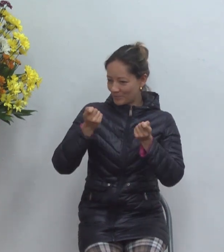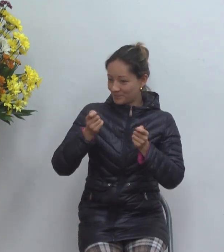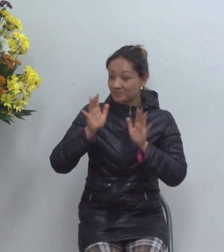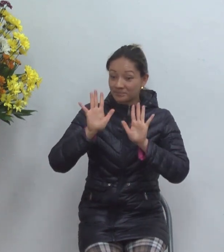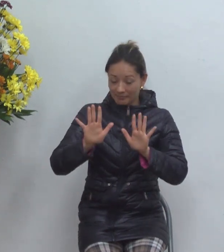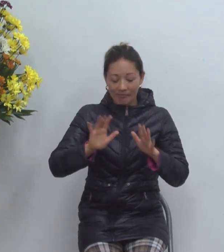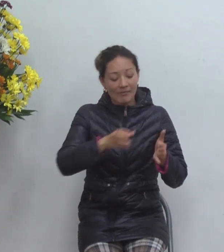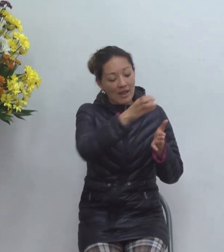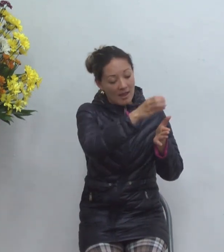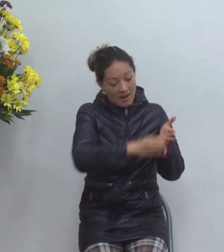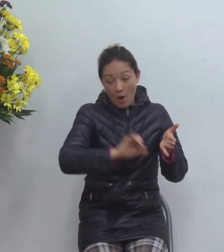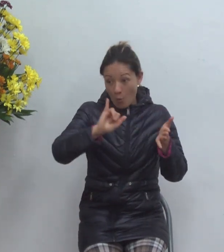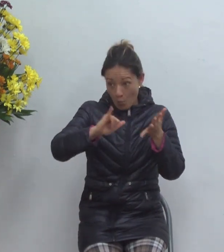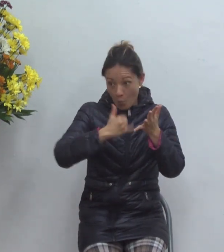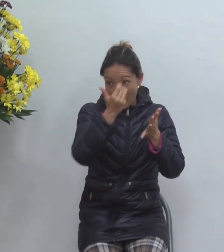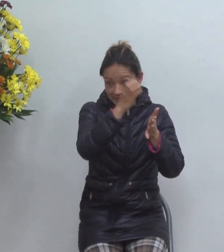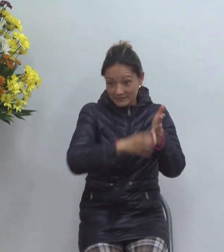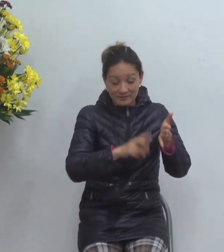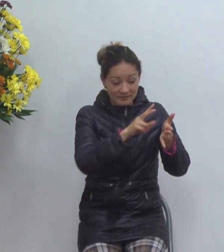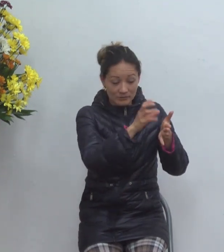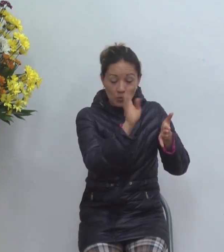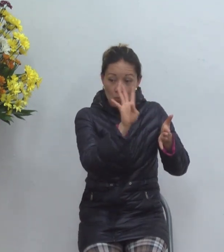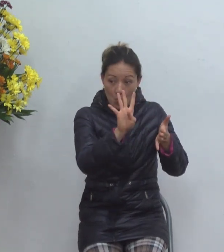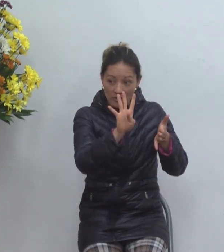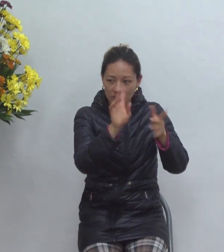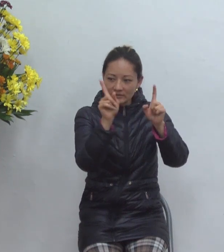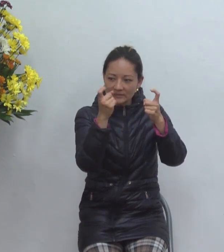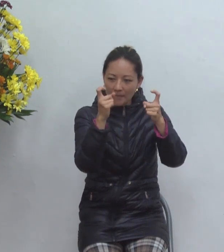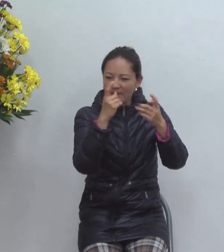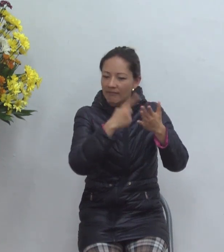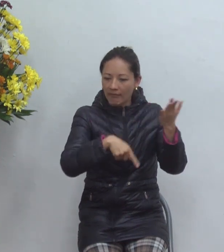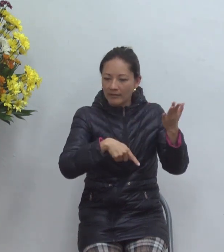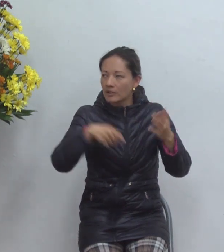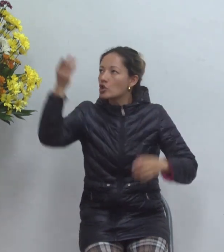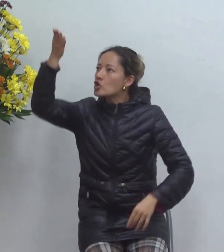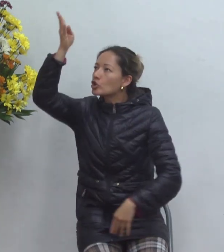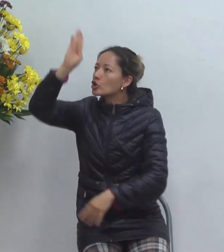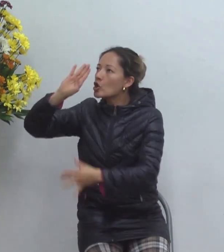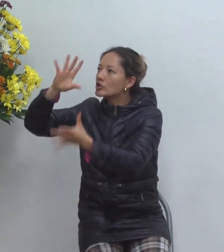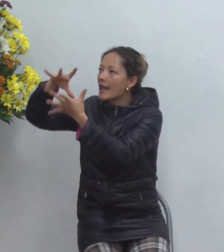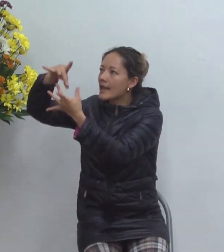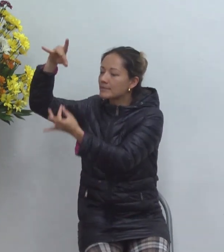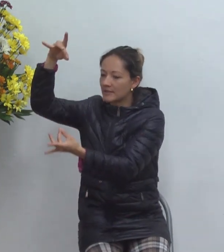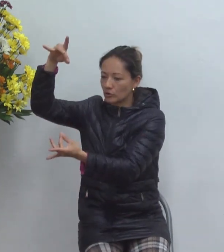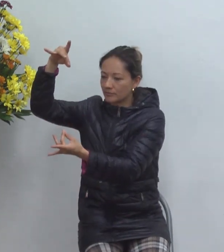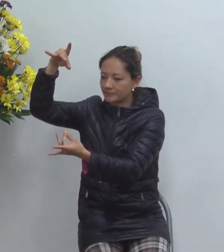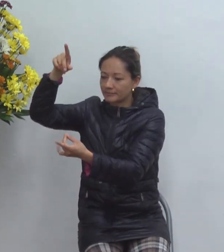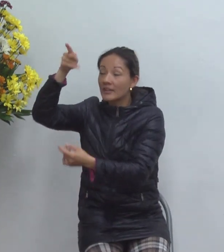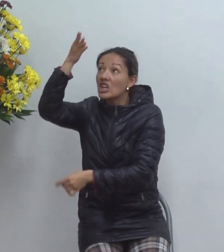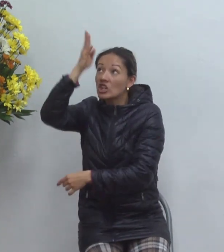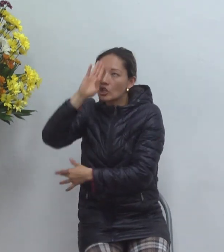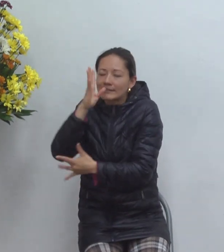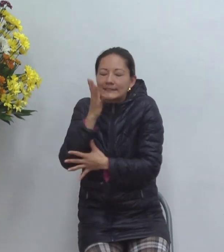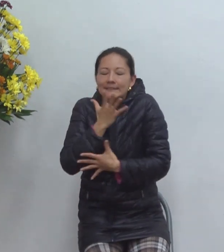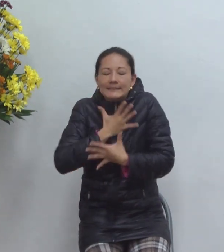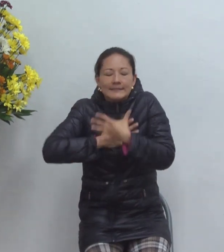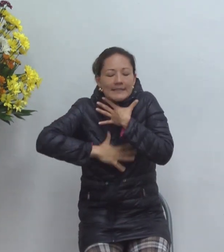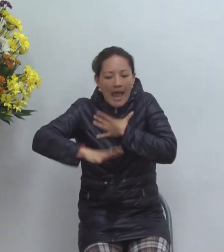que le adoren en espíritu y en verdad o sea que le sirvan adorar es servir tenga eso presente siempre a veces con la